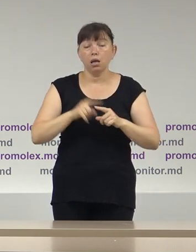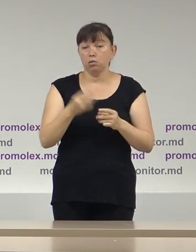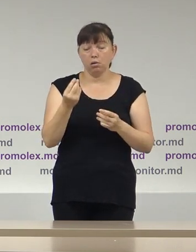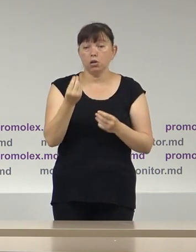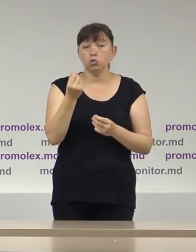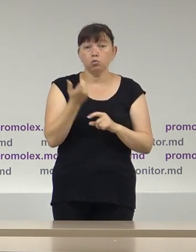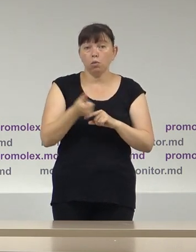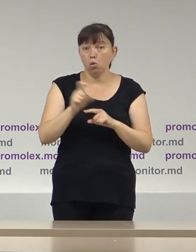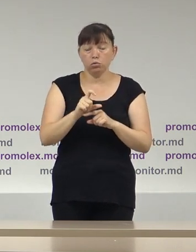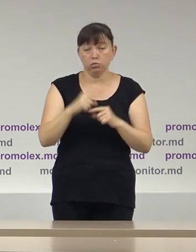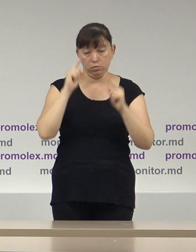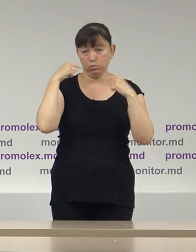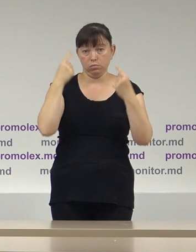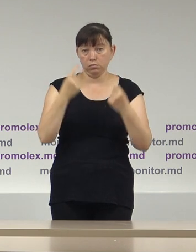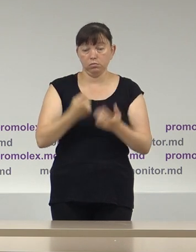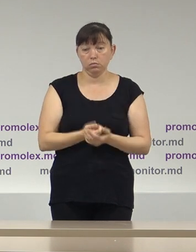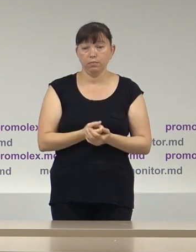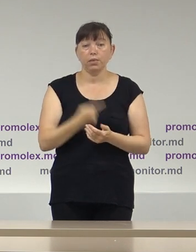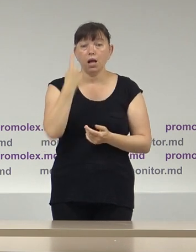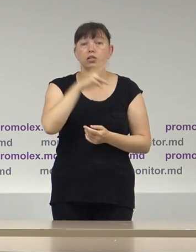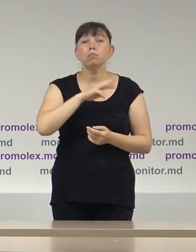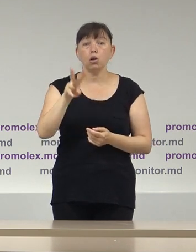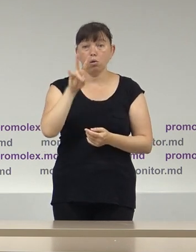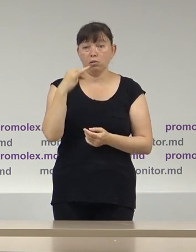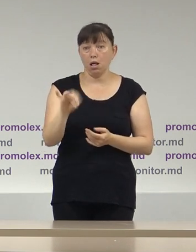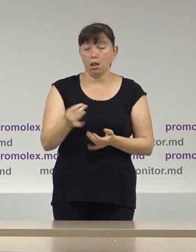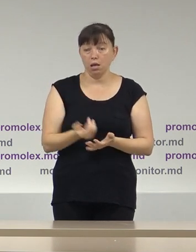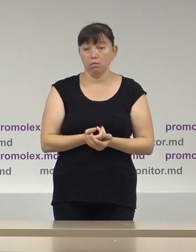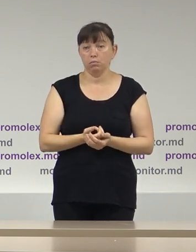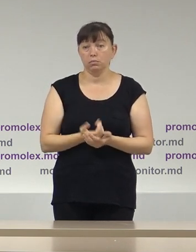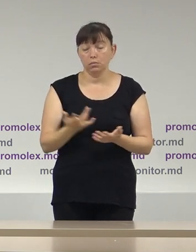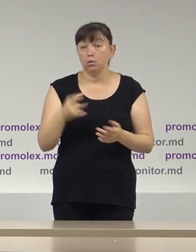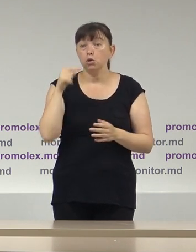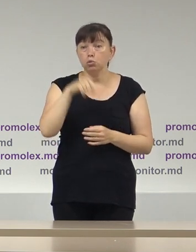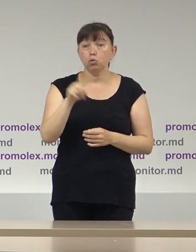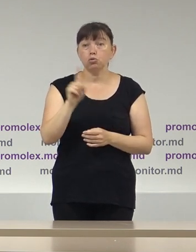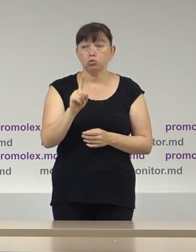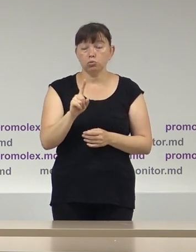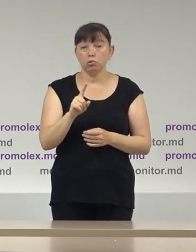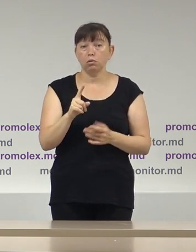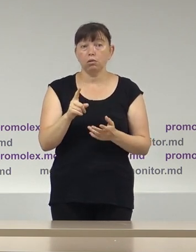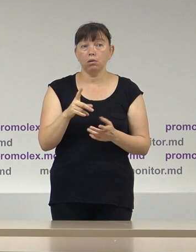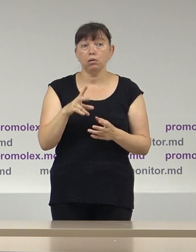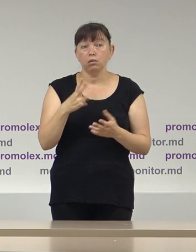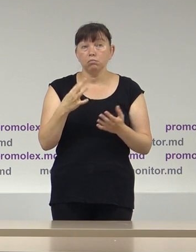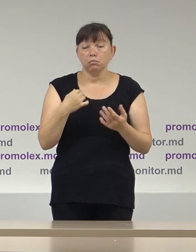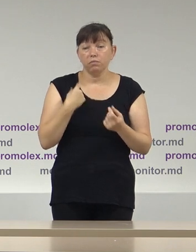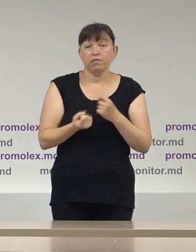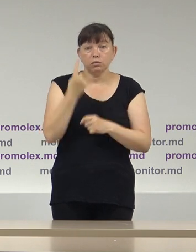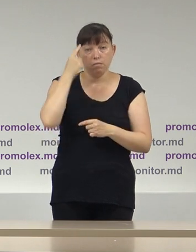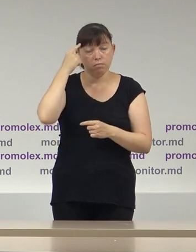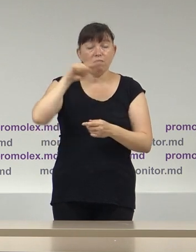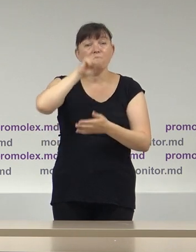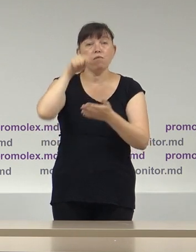impresionantă care s-a adunat în acest sens, un milion de lei, ceea ce ridică semne de întrebare.